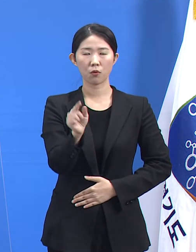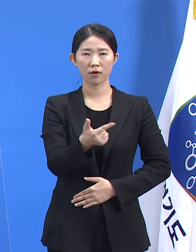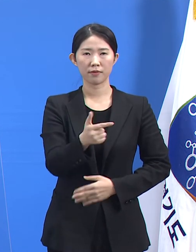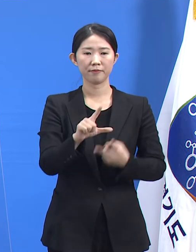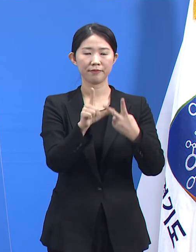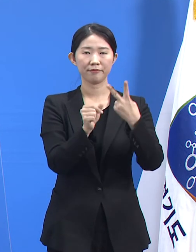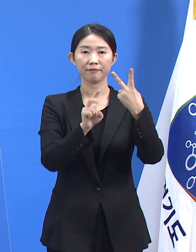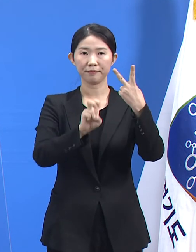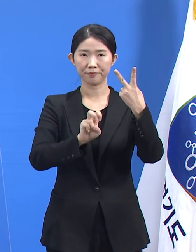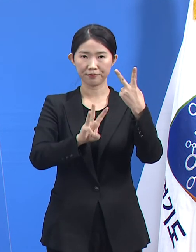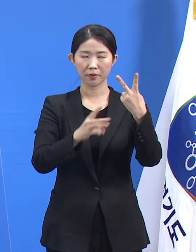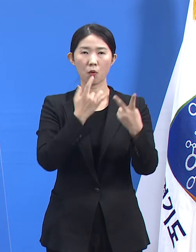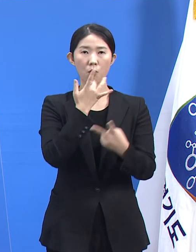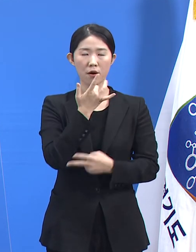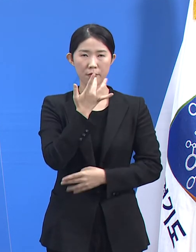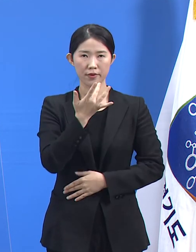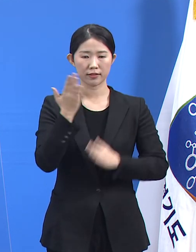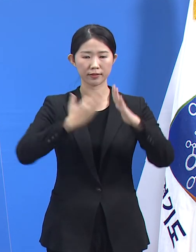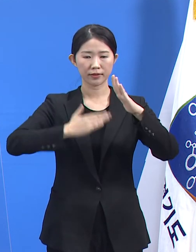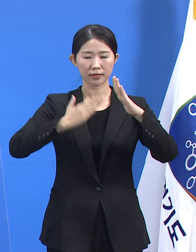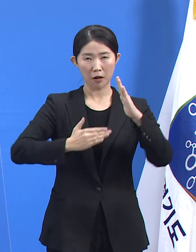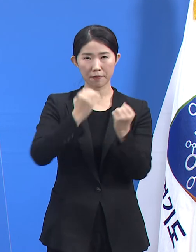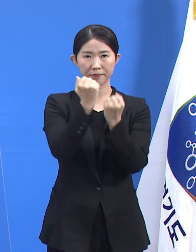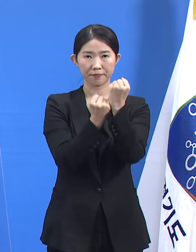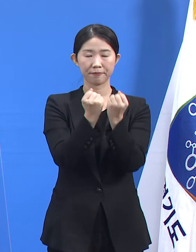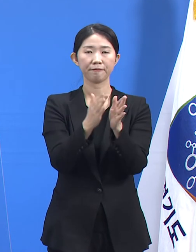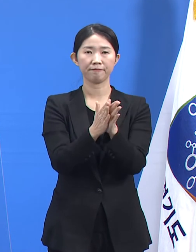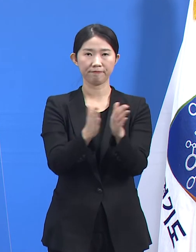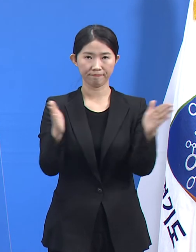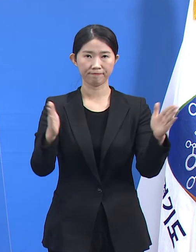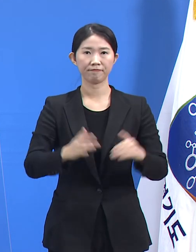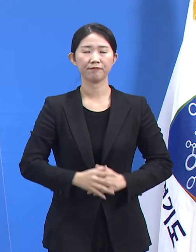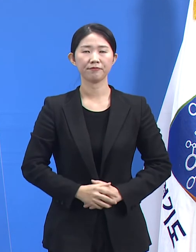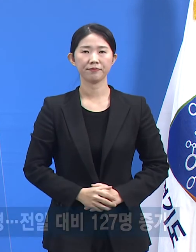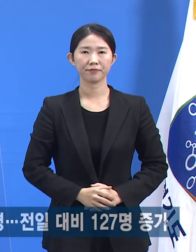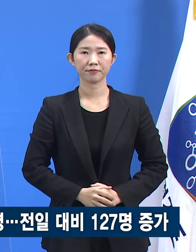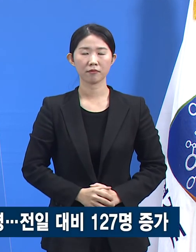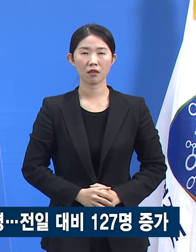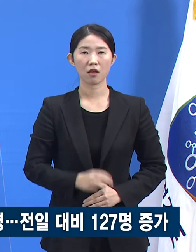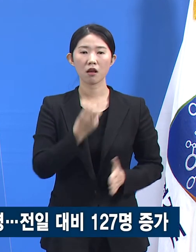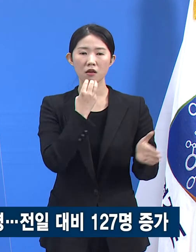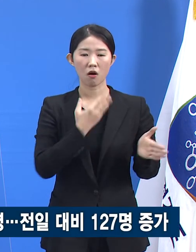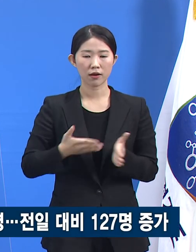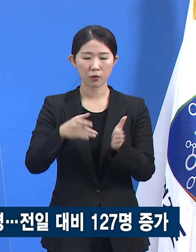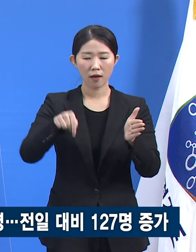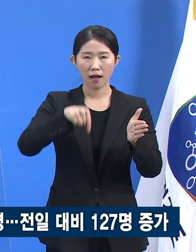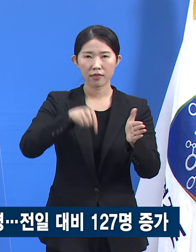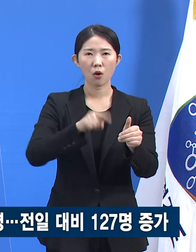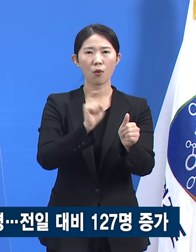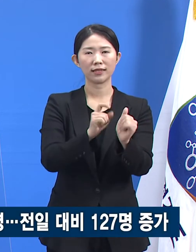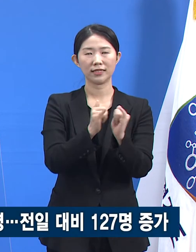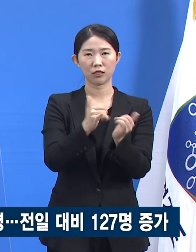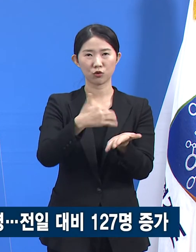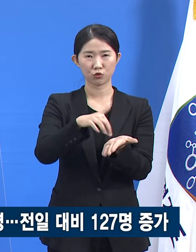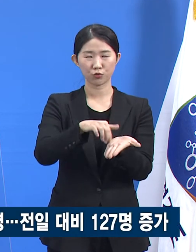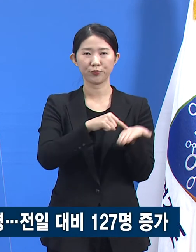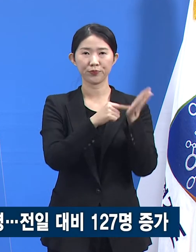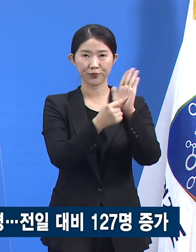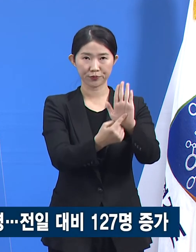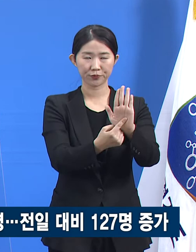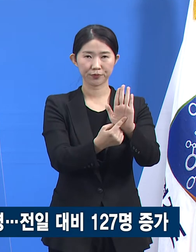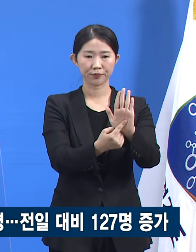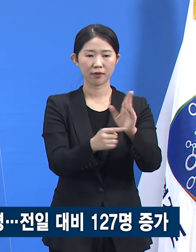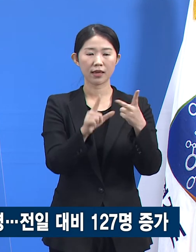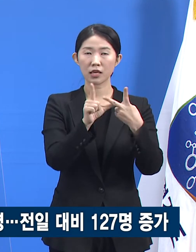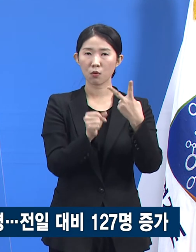코로나19 대응 관련 정례 기자회견을 시작하겠습니다. 경기도의 확진자 발생 현황입니다. 2월